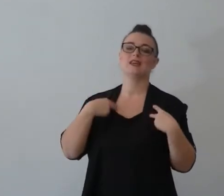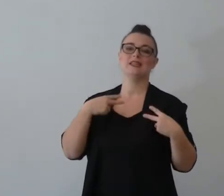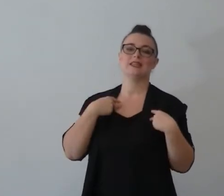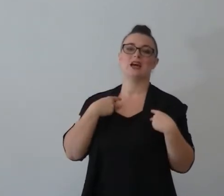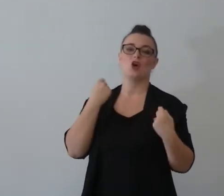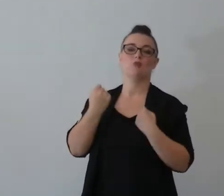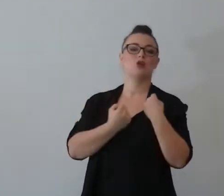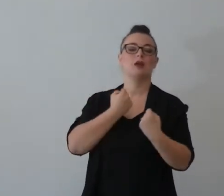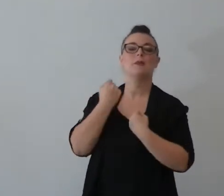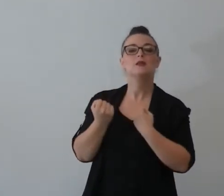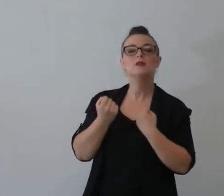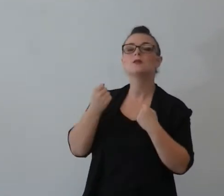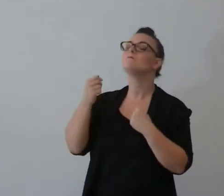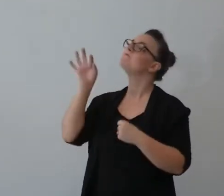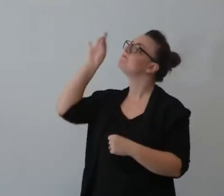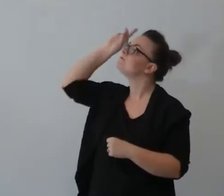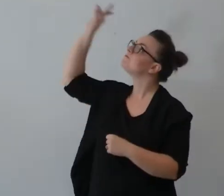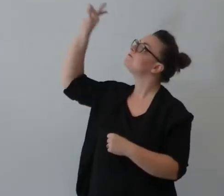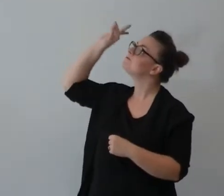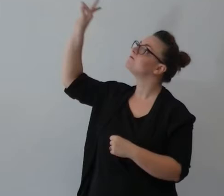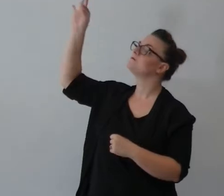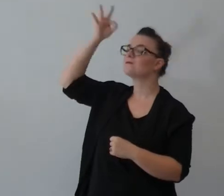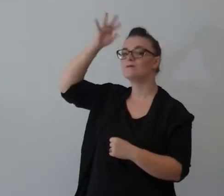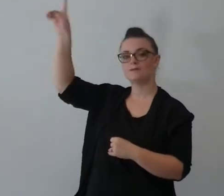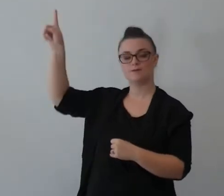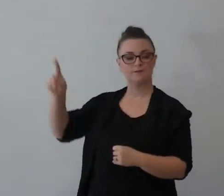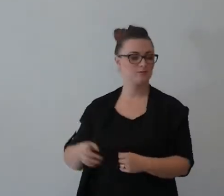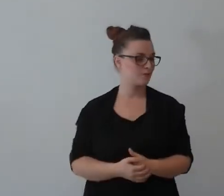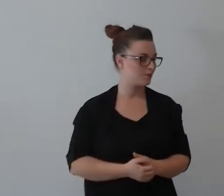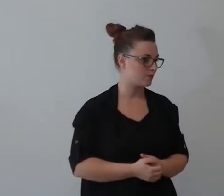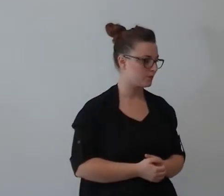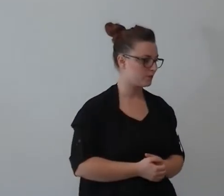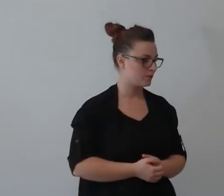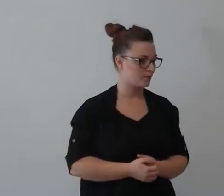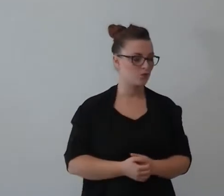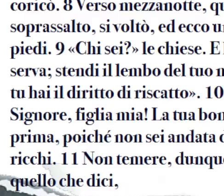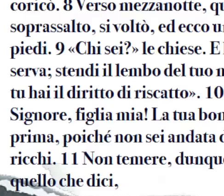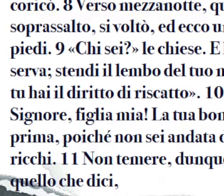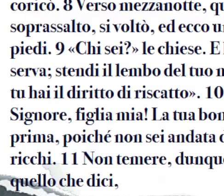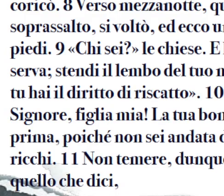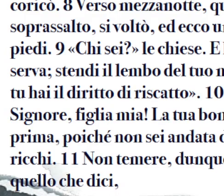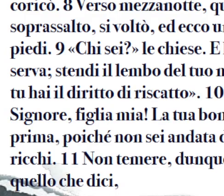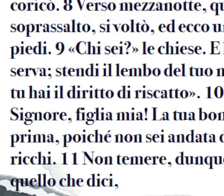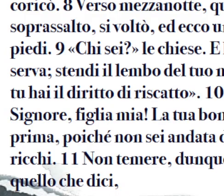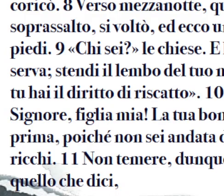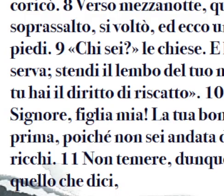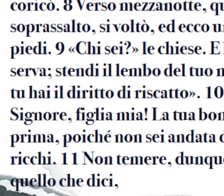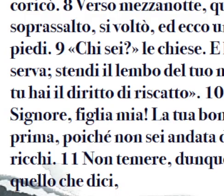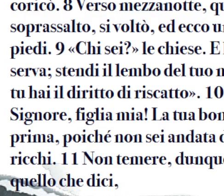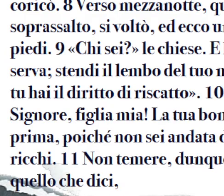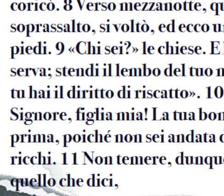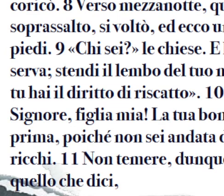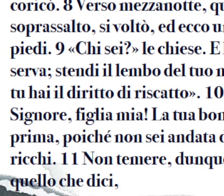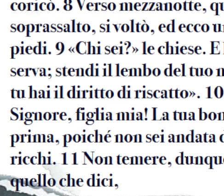versetti da 6 a 11 e poi successivi questo è quello che succede allora scese in dettaglia Ruth